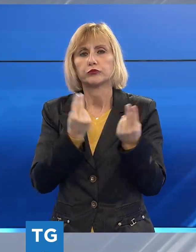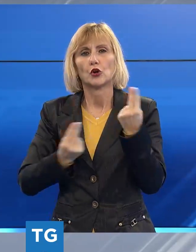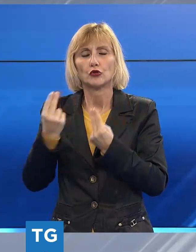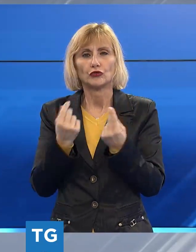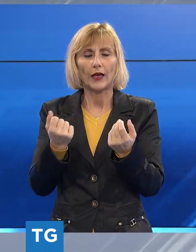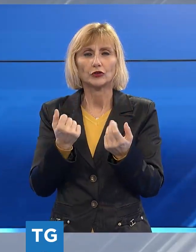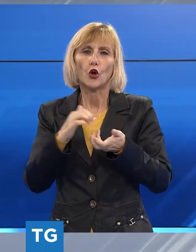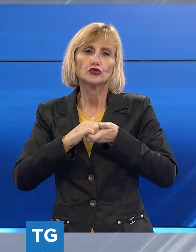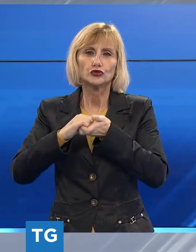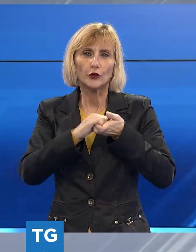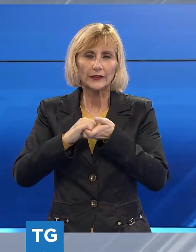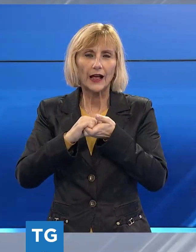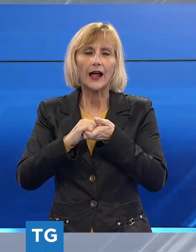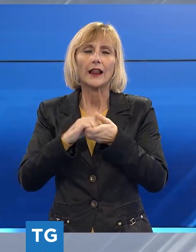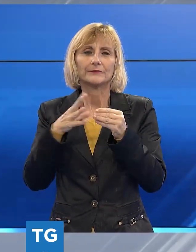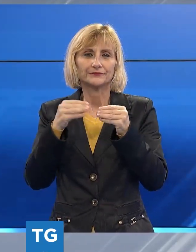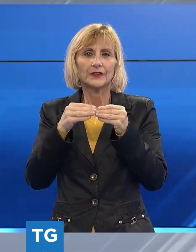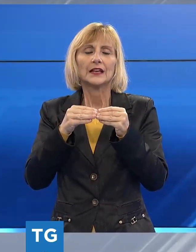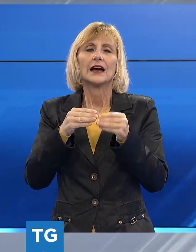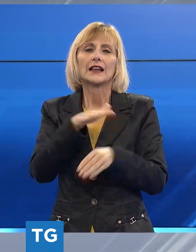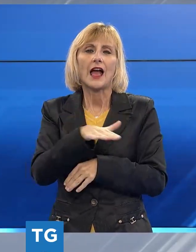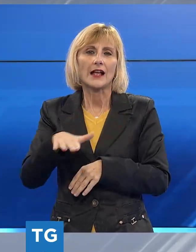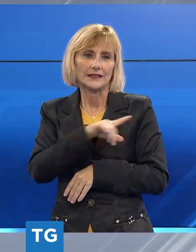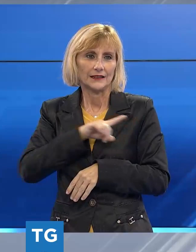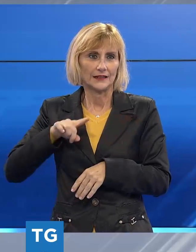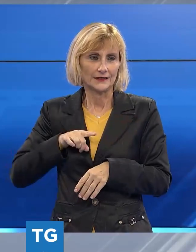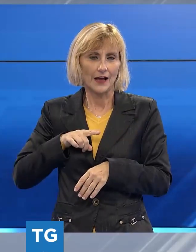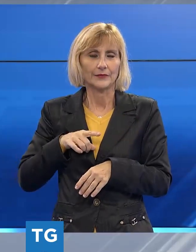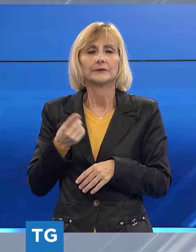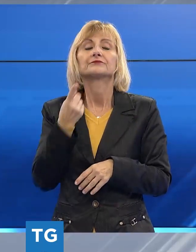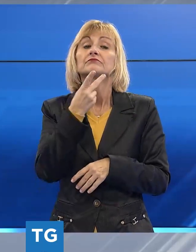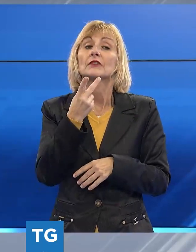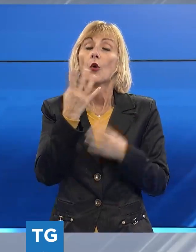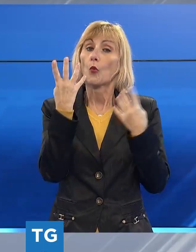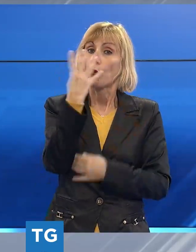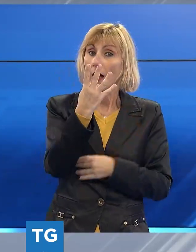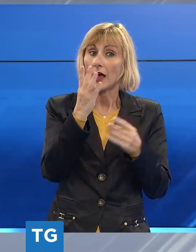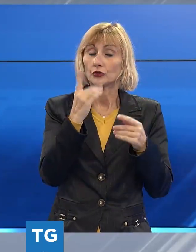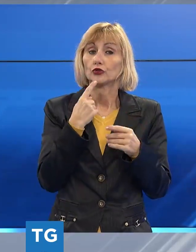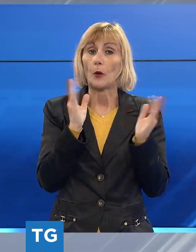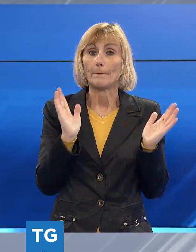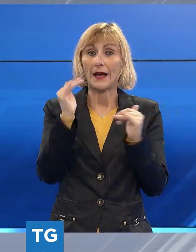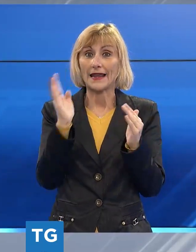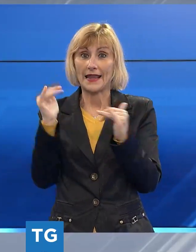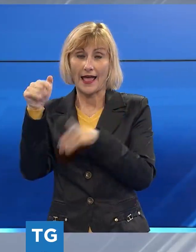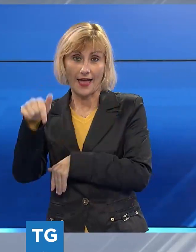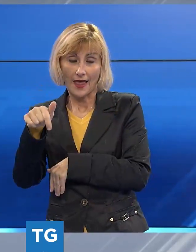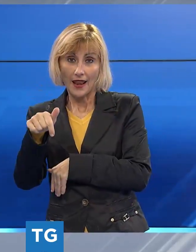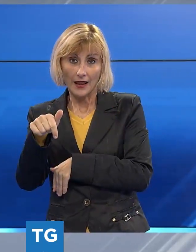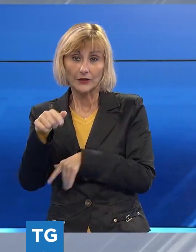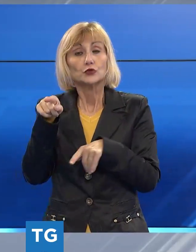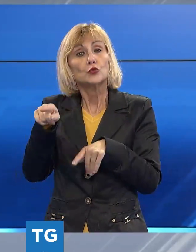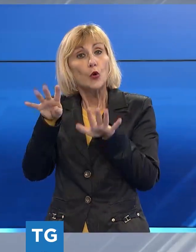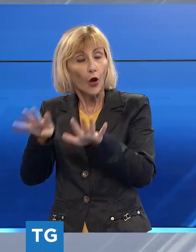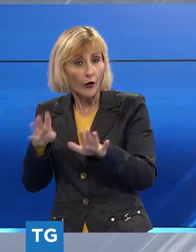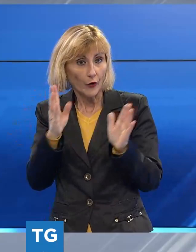realizzato da ragazzi disabili. Sono stati danneggiati irrimediabilmente 4 dei 9 pannelli che compongono il progetto